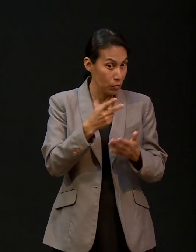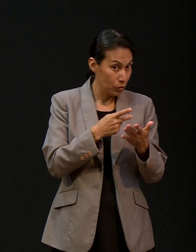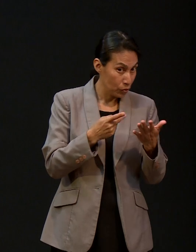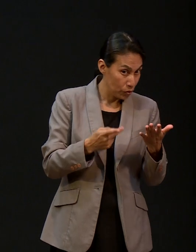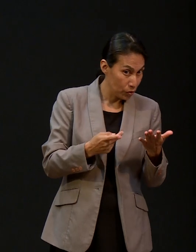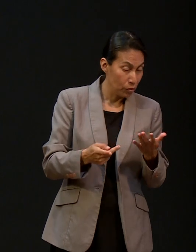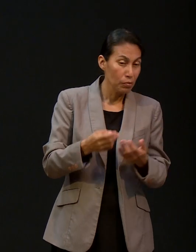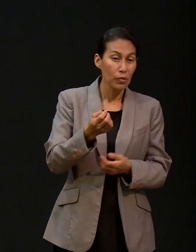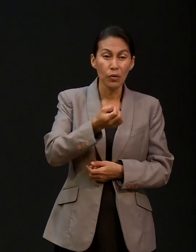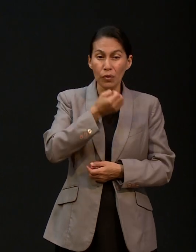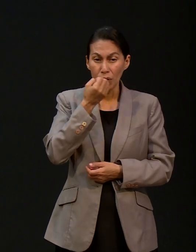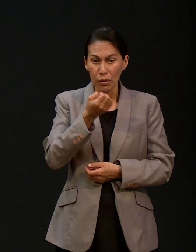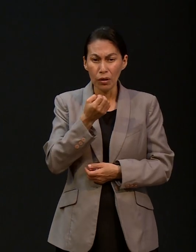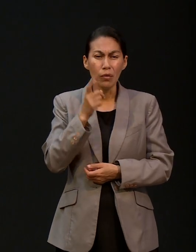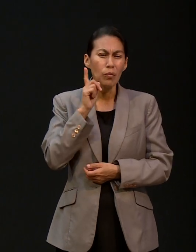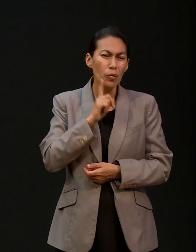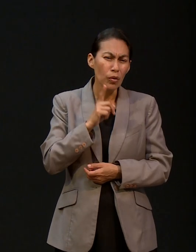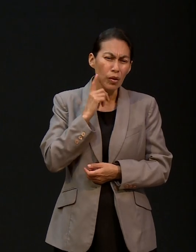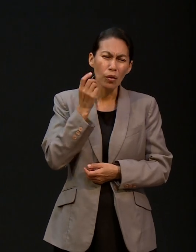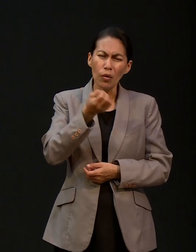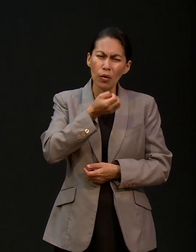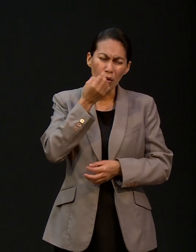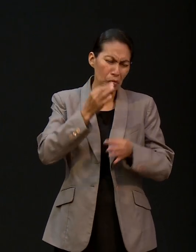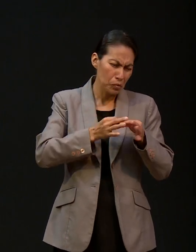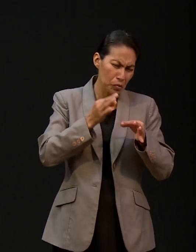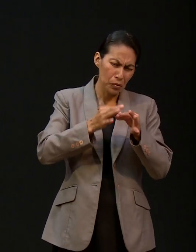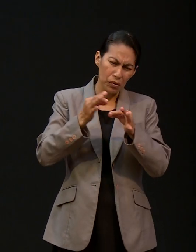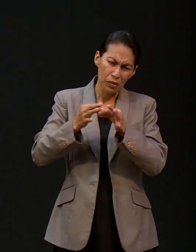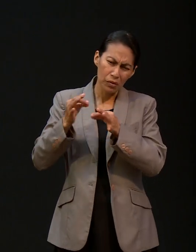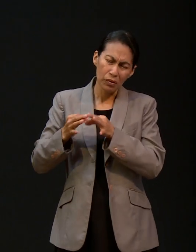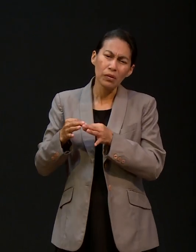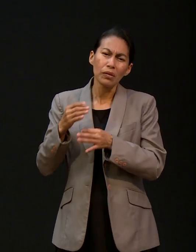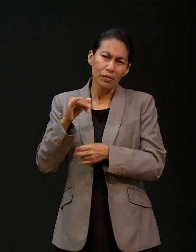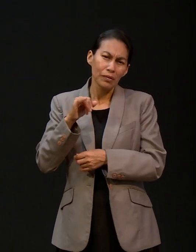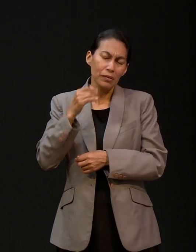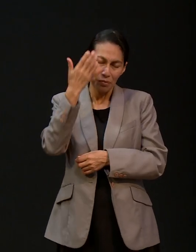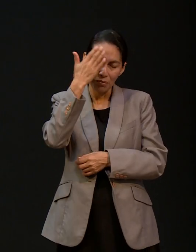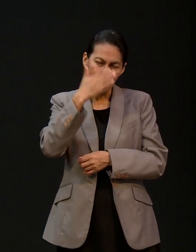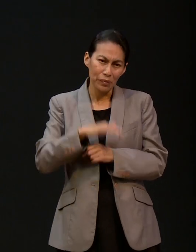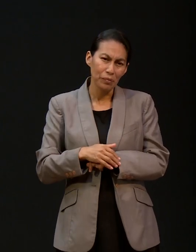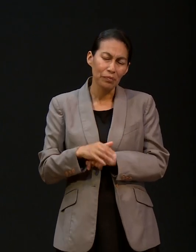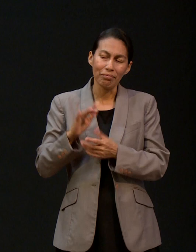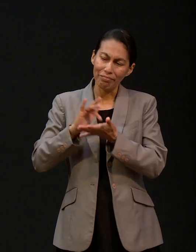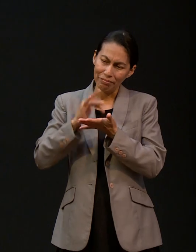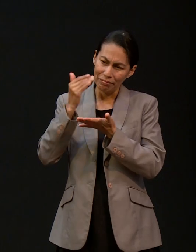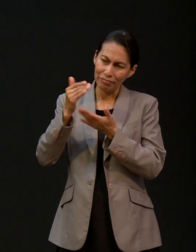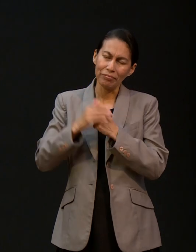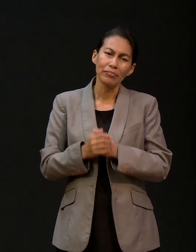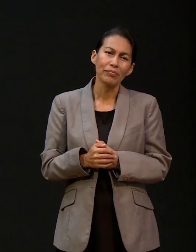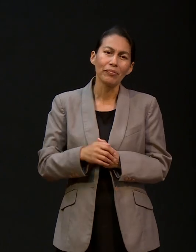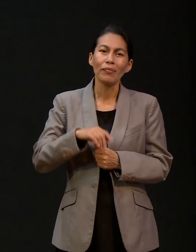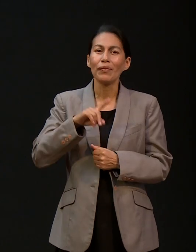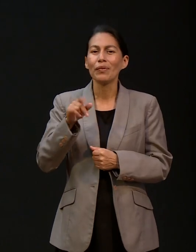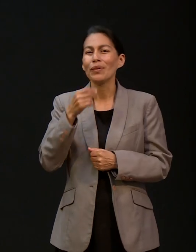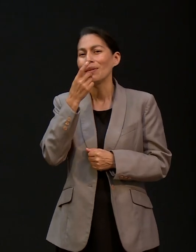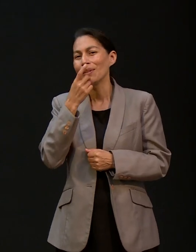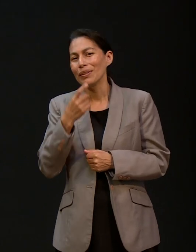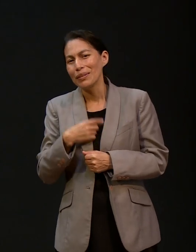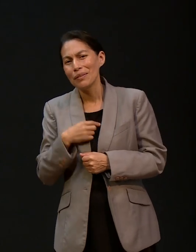la universidad todas las guerreras de la oración todos nos enterábamos llegaban y nos platicaban veíamos